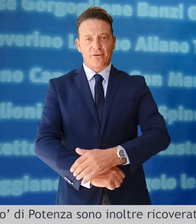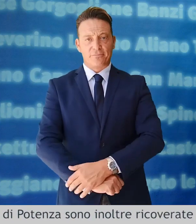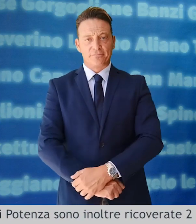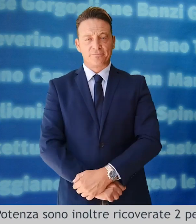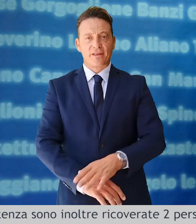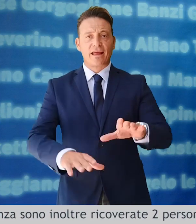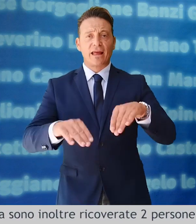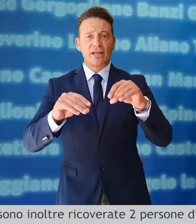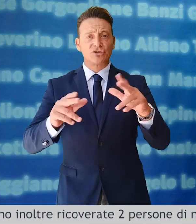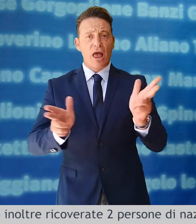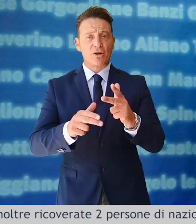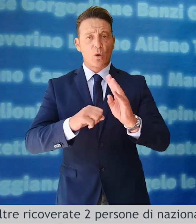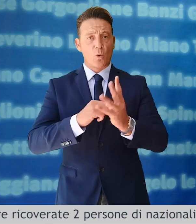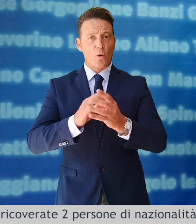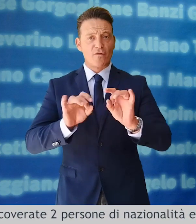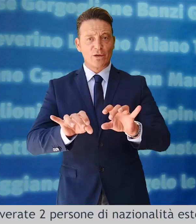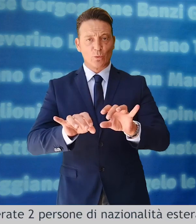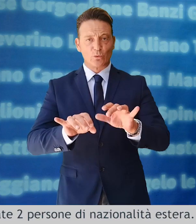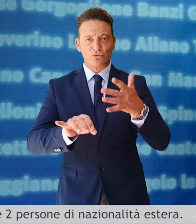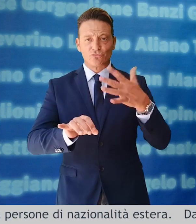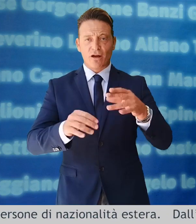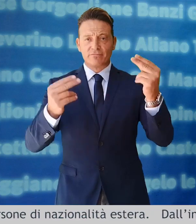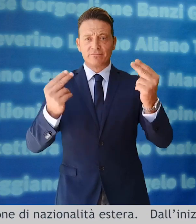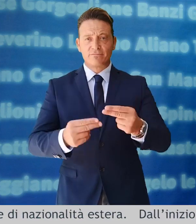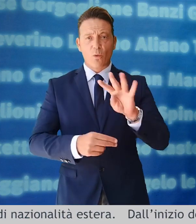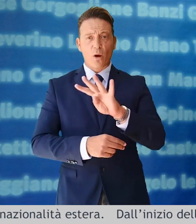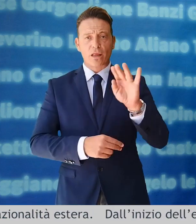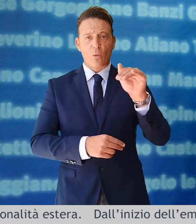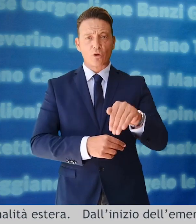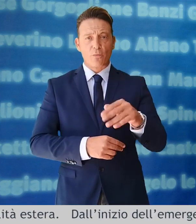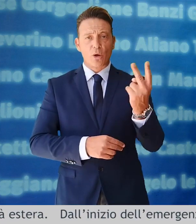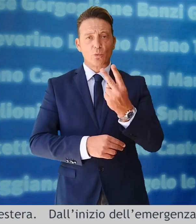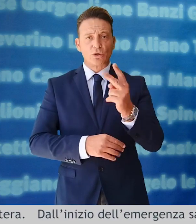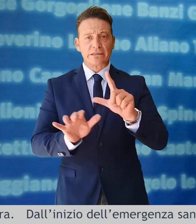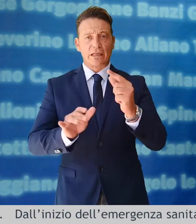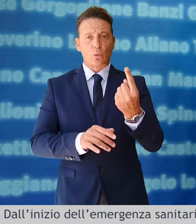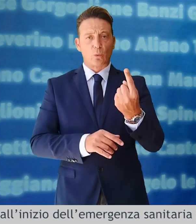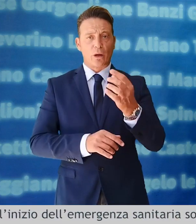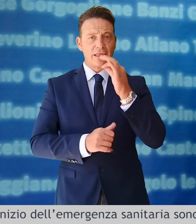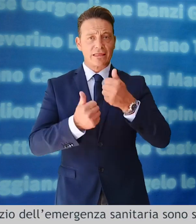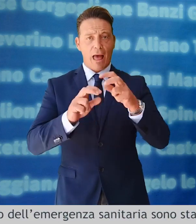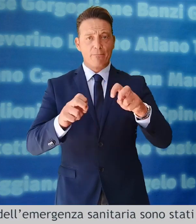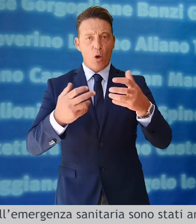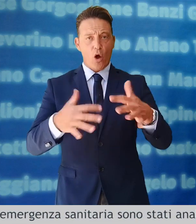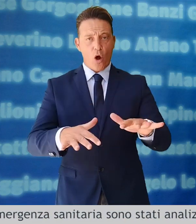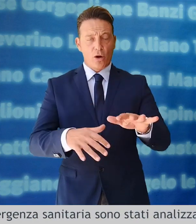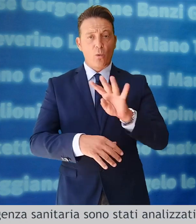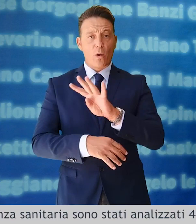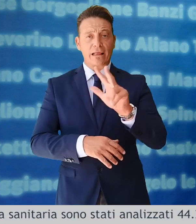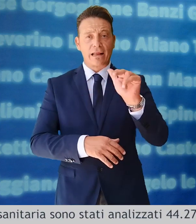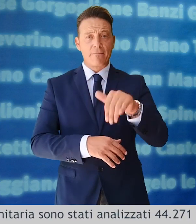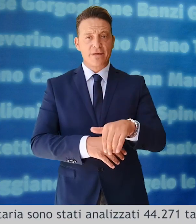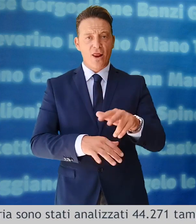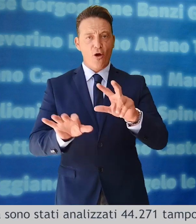Dall'inizio dell'emergenza sanitaria sono stati analizzati 44.271 tamponi di cui 43